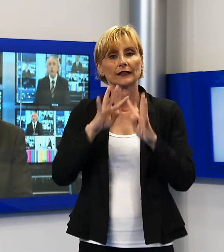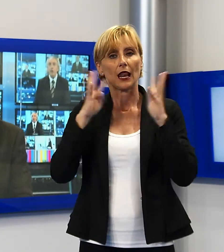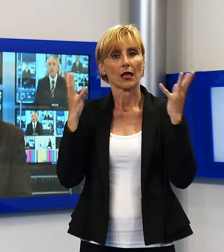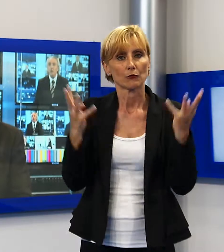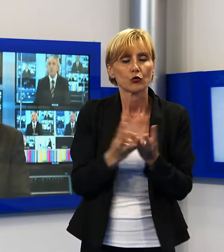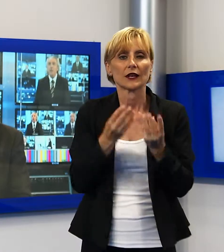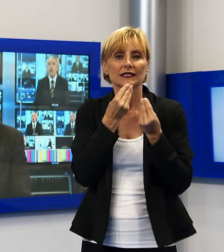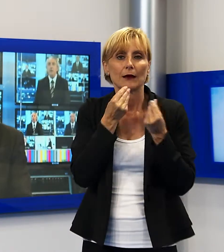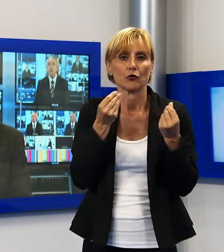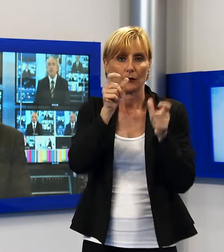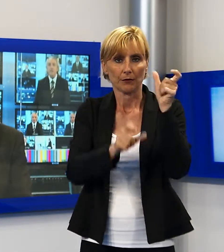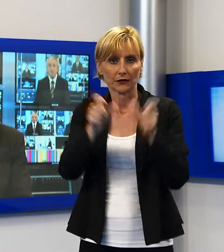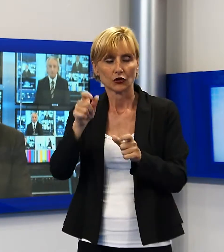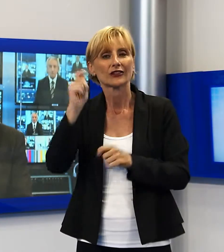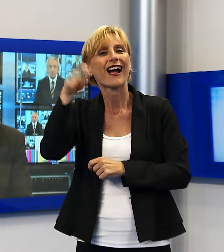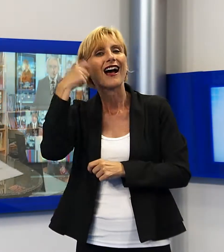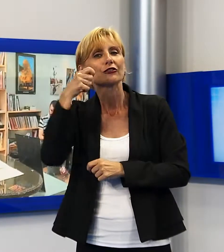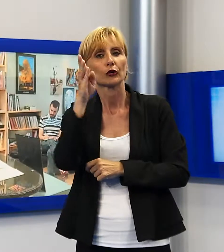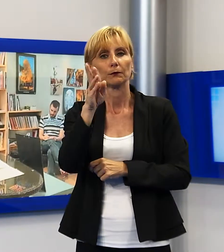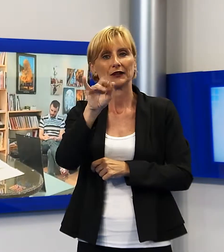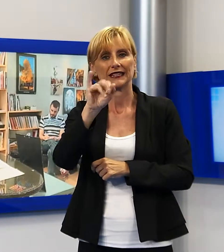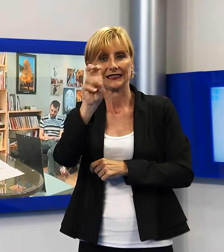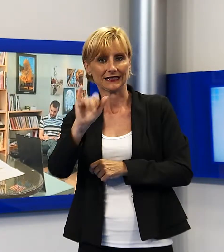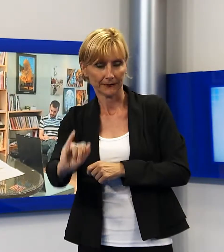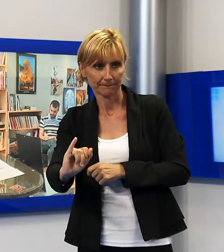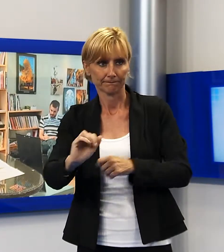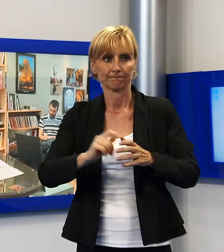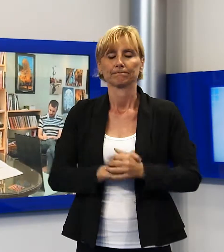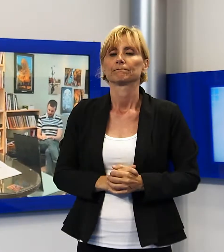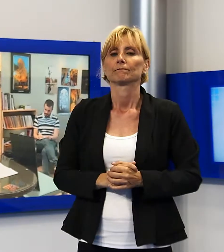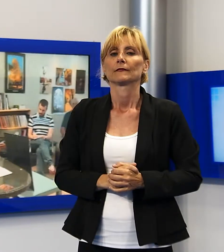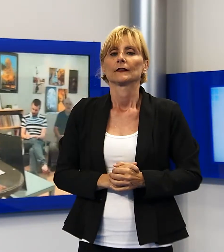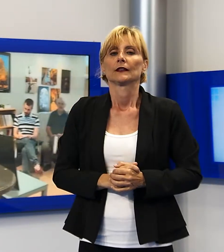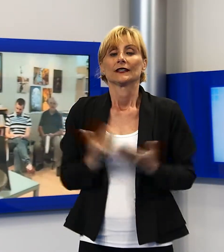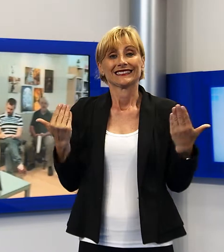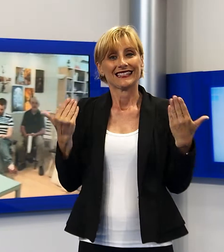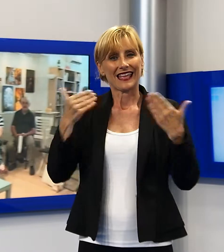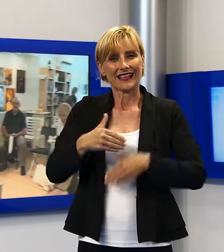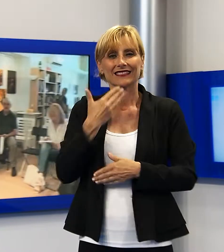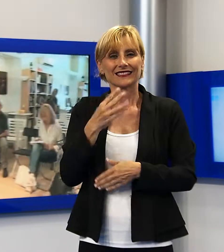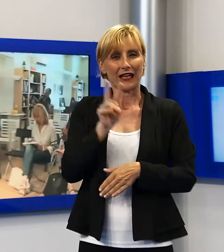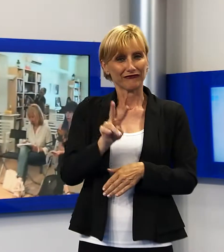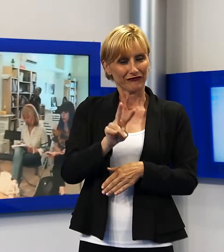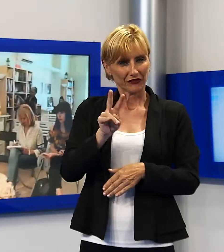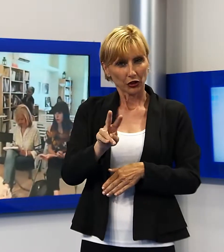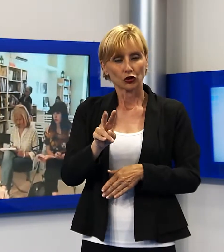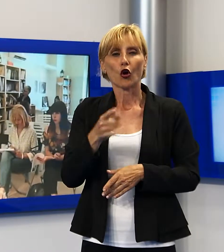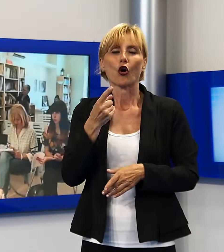Marco Brinzi. Una serata dedicata alla letteratura popolare e vernacolare con lo scopo di rivitalizzare